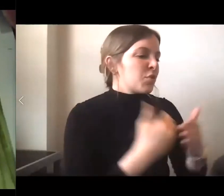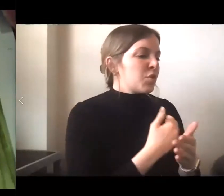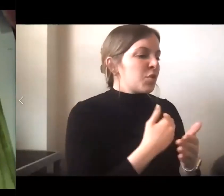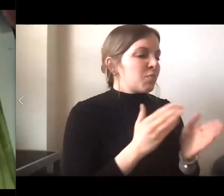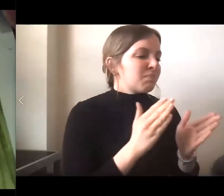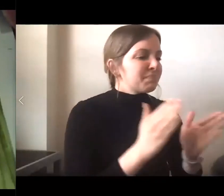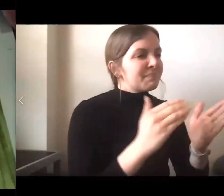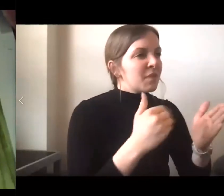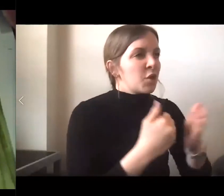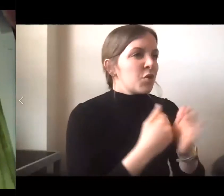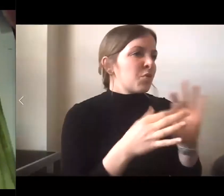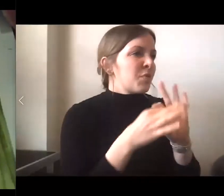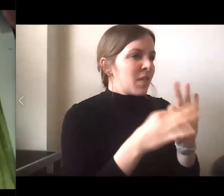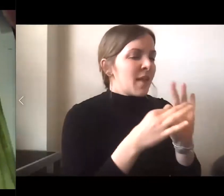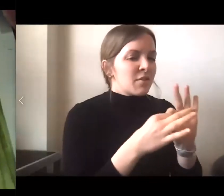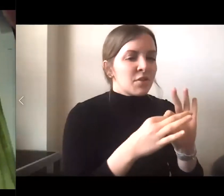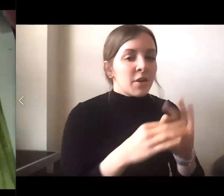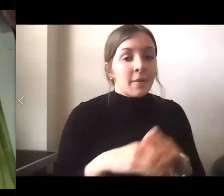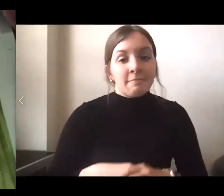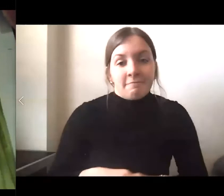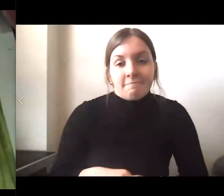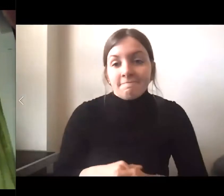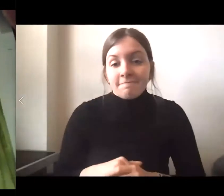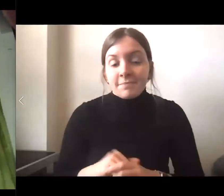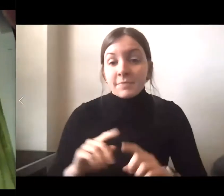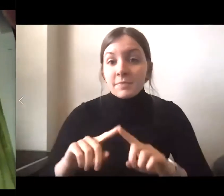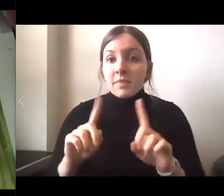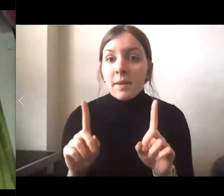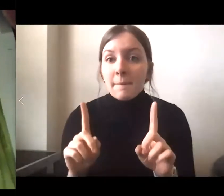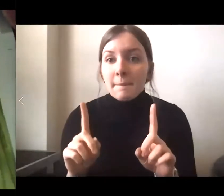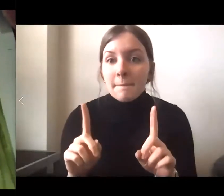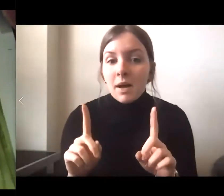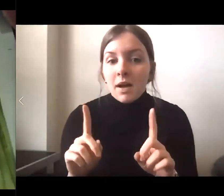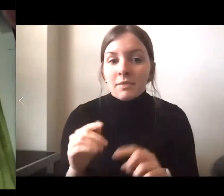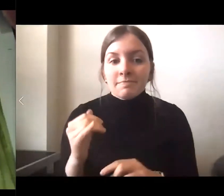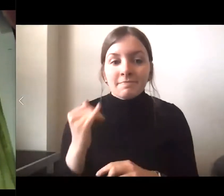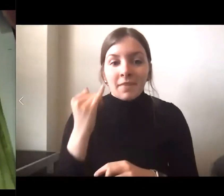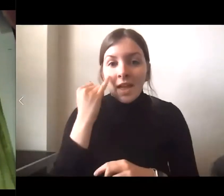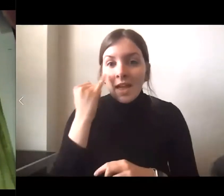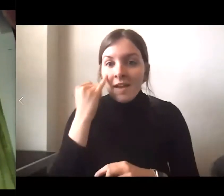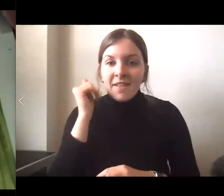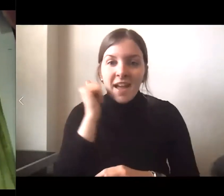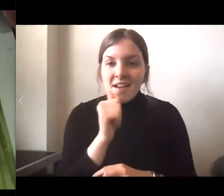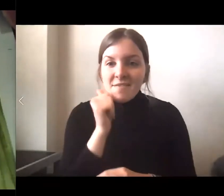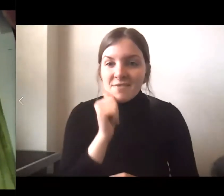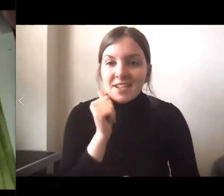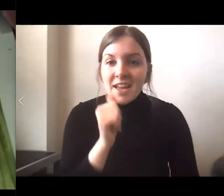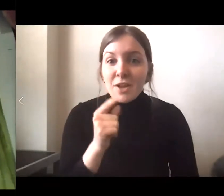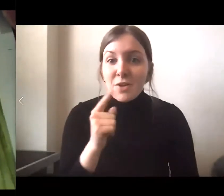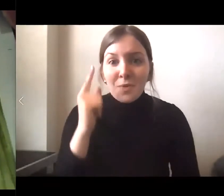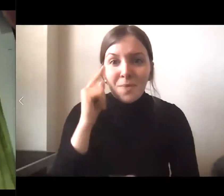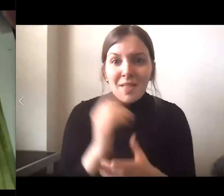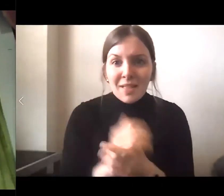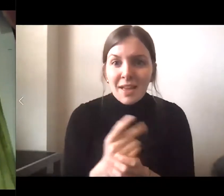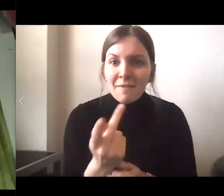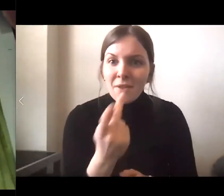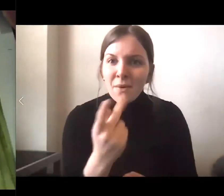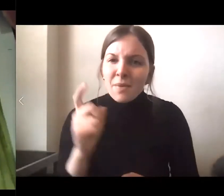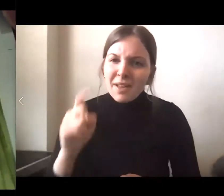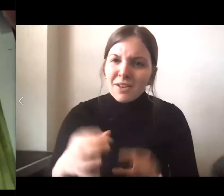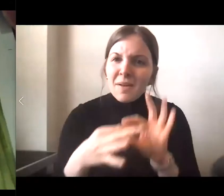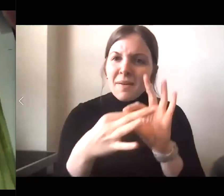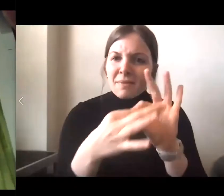amor se nutre de tu amor, amada. Y mientras vivas estará en tus brazos sin salir de los